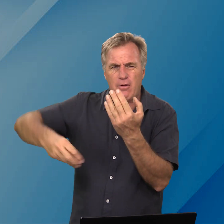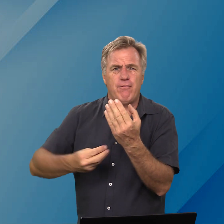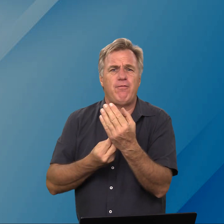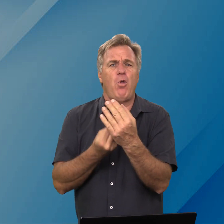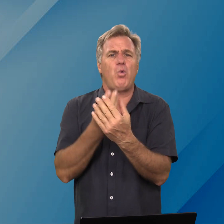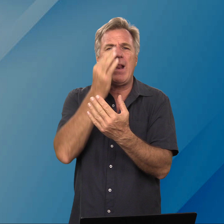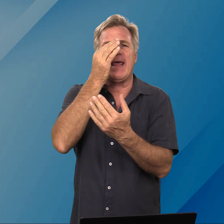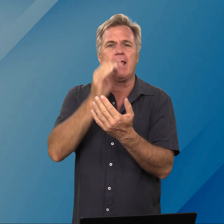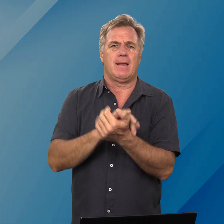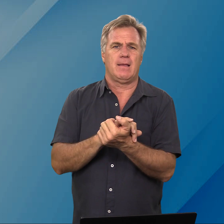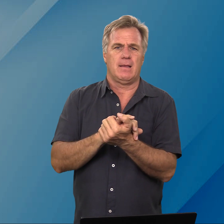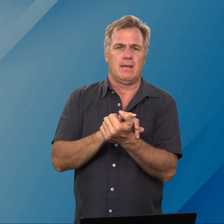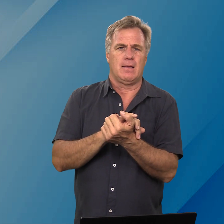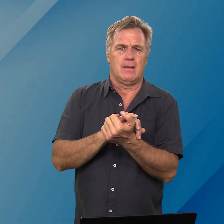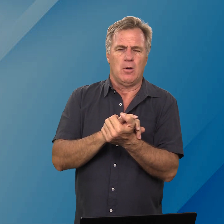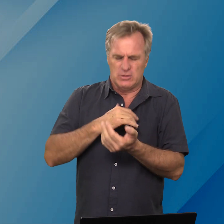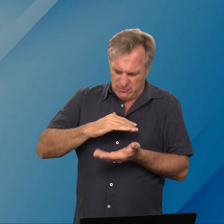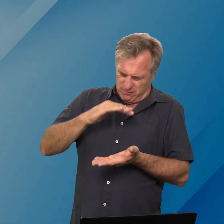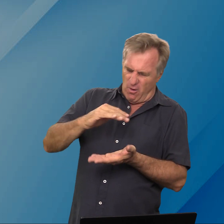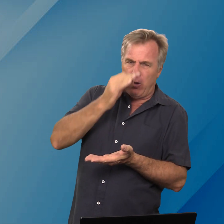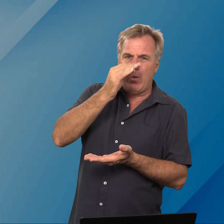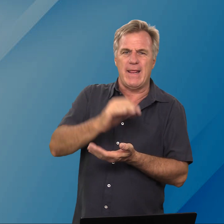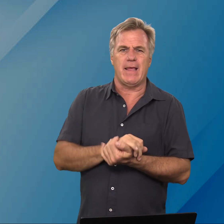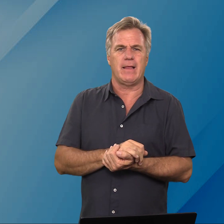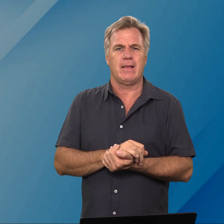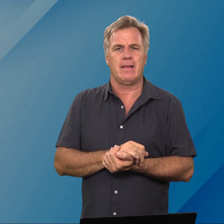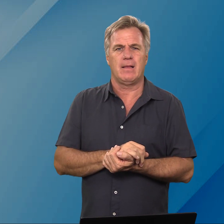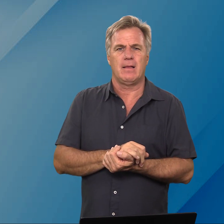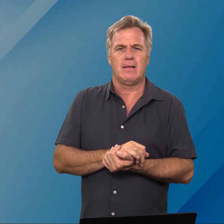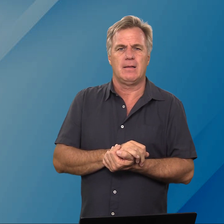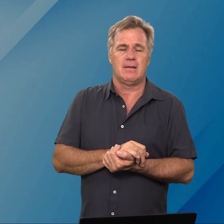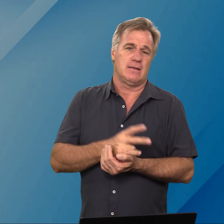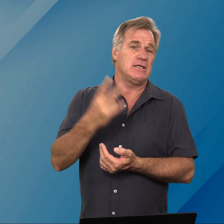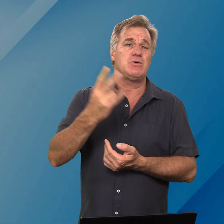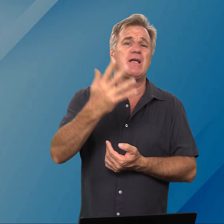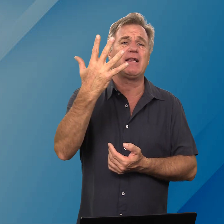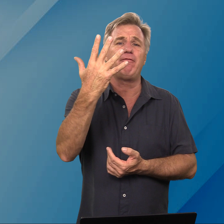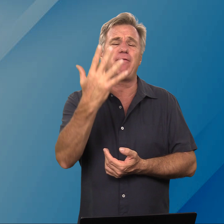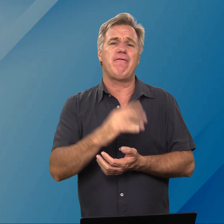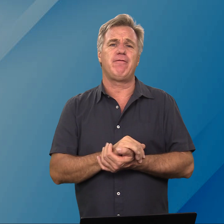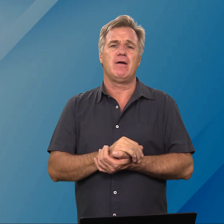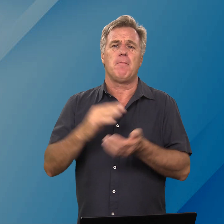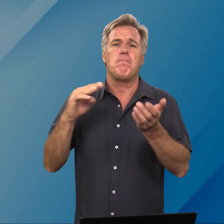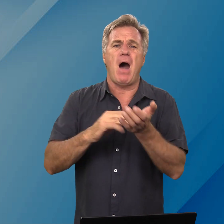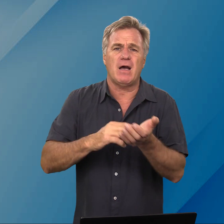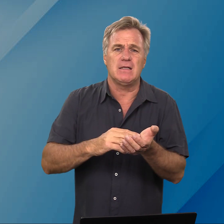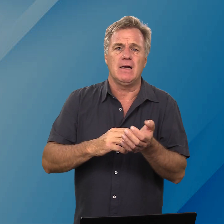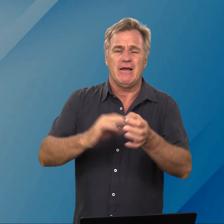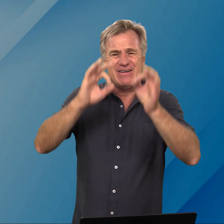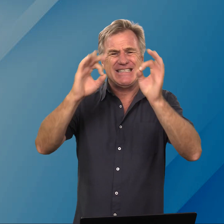vol olie ons is vol olie dit soos daar die vijf maagde wat